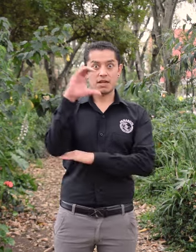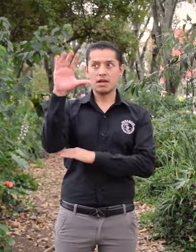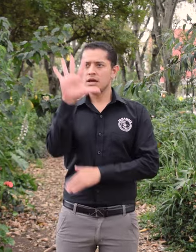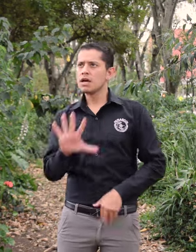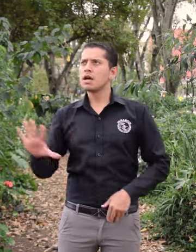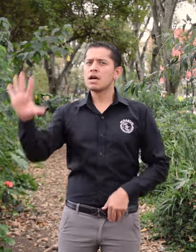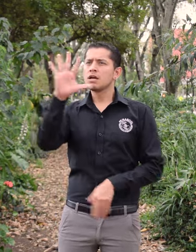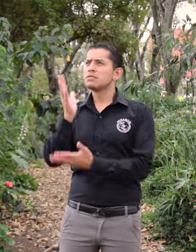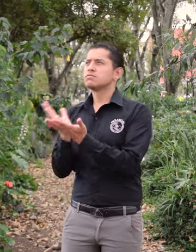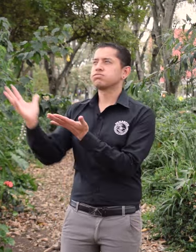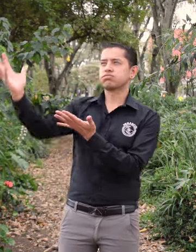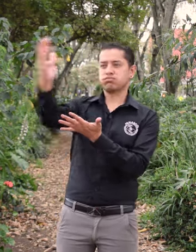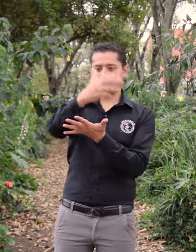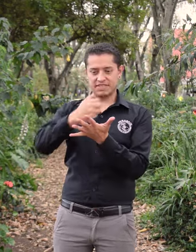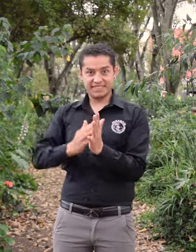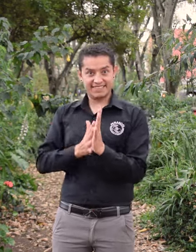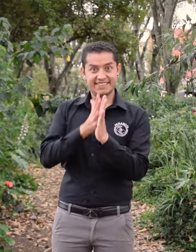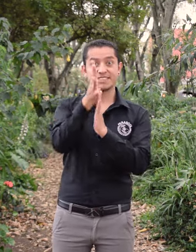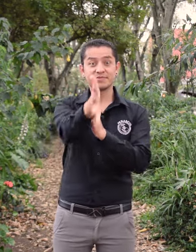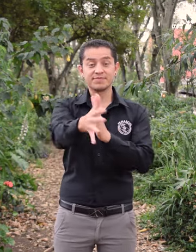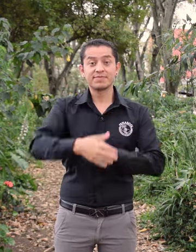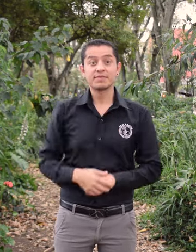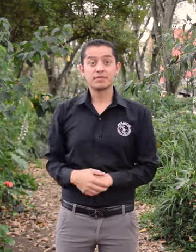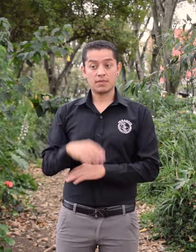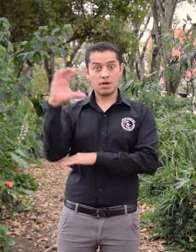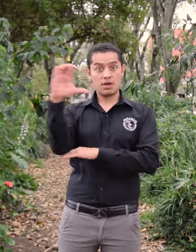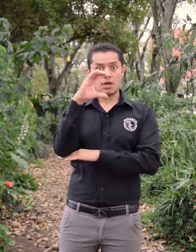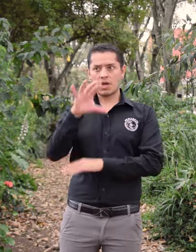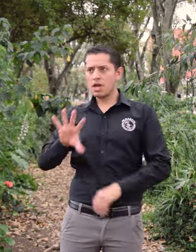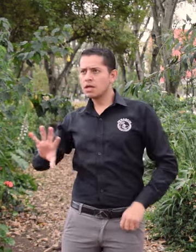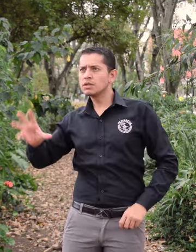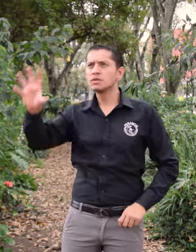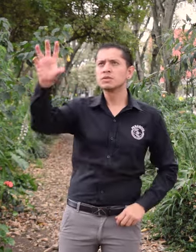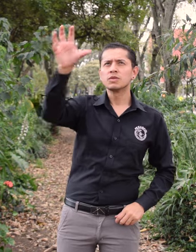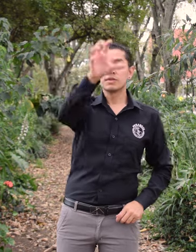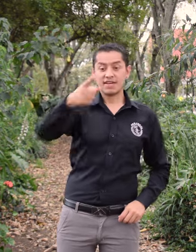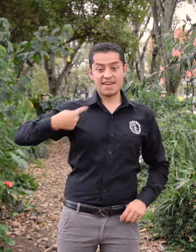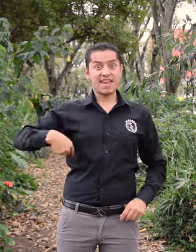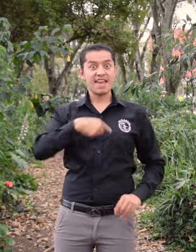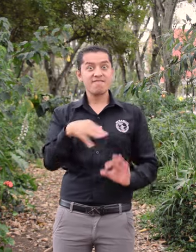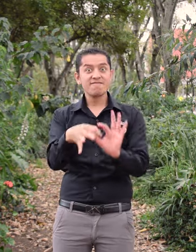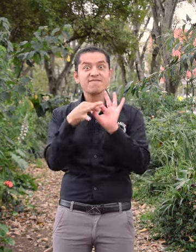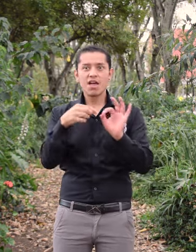FENASCOL EN LAS REGIONES Seguimos con nuestros viajes por algunas regiones de Colombia.